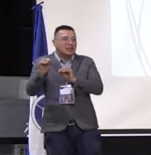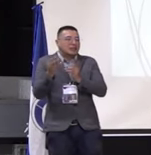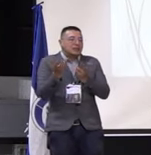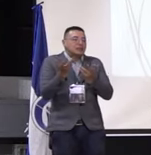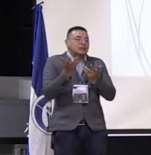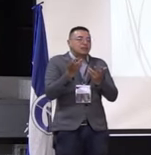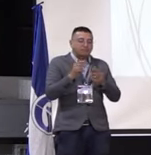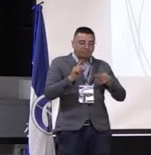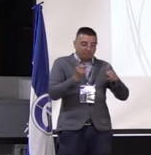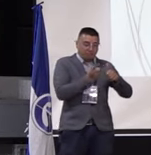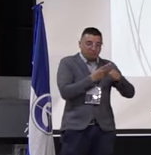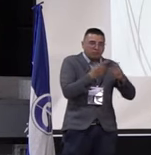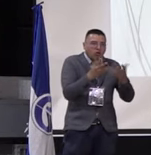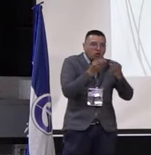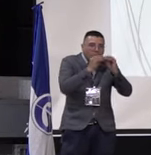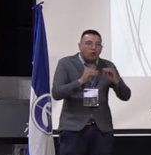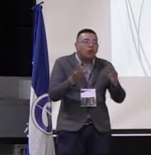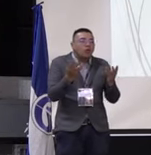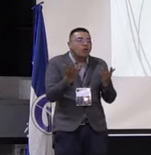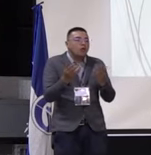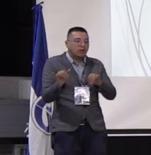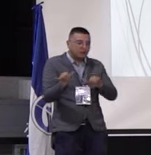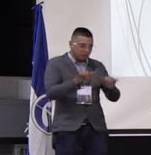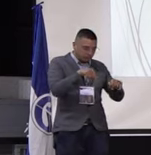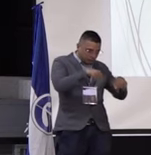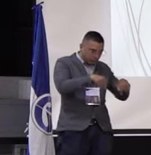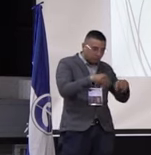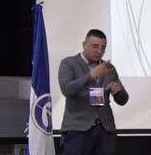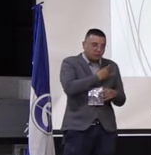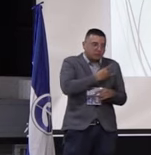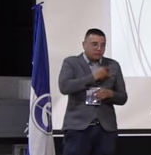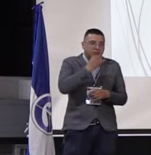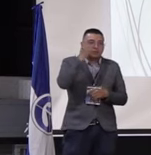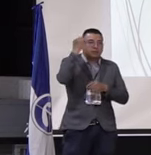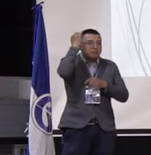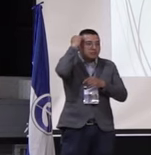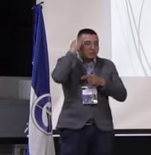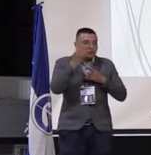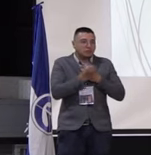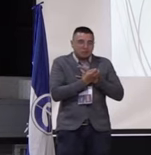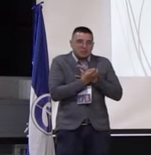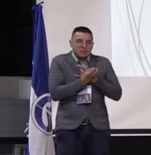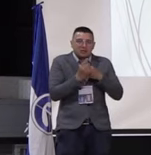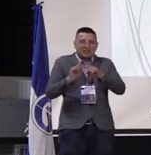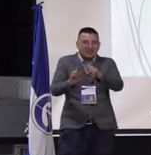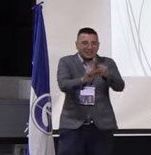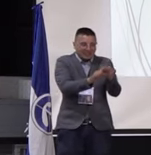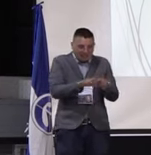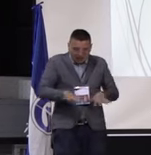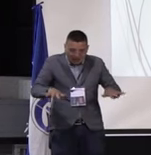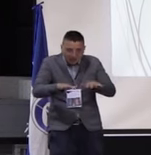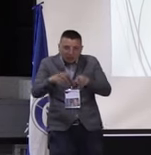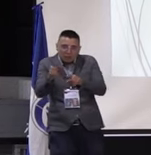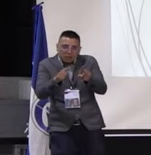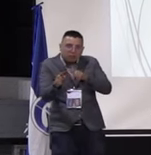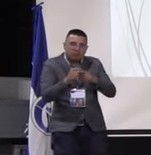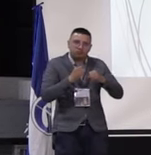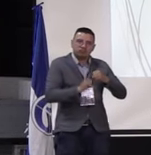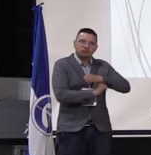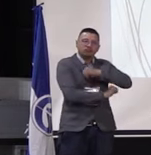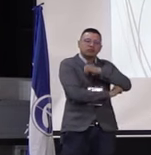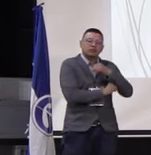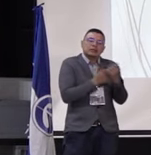de la misma manera, ¿cómo la universidad pedagógica nos fortalece a nosotros en los distintos escenarios a los que ya he hecho menciones a otras planchas?